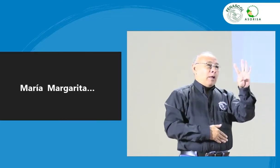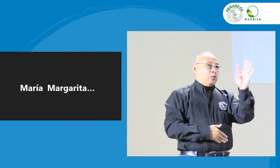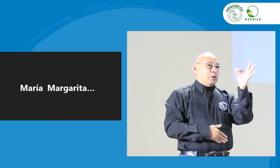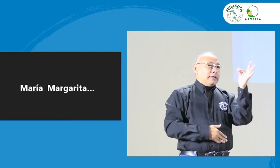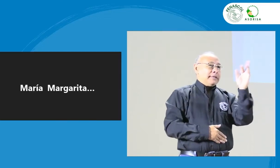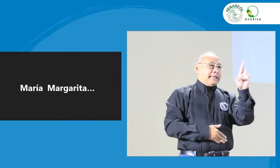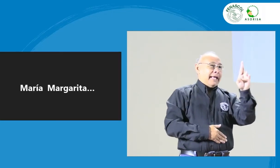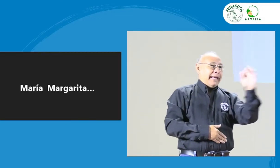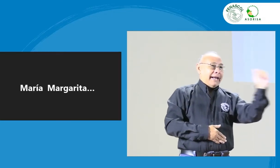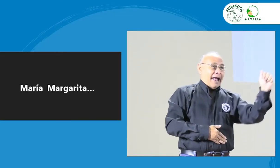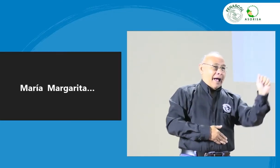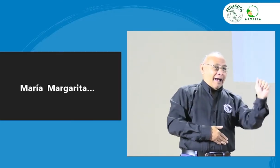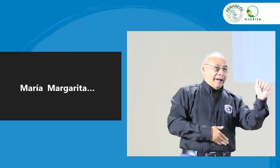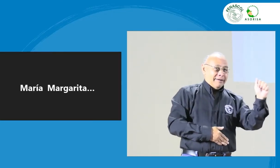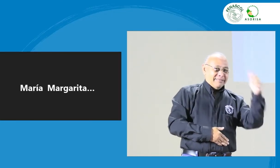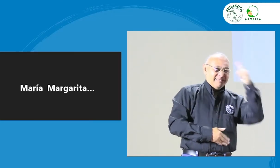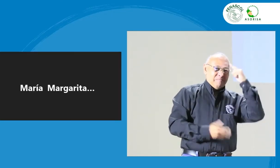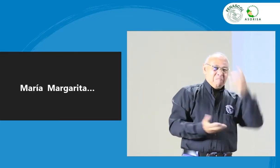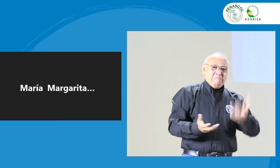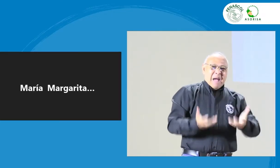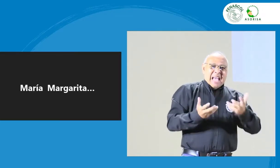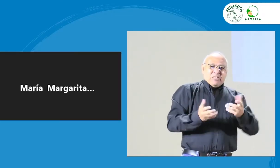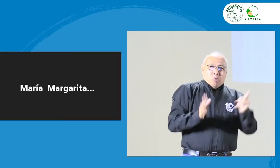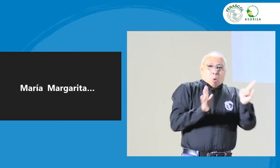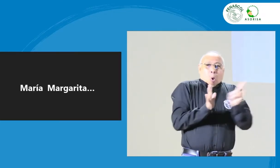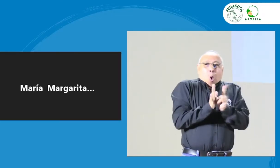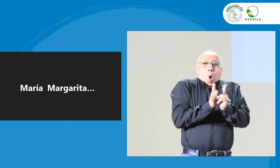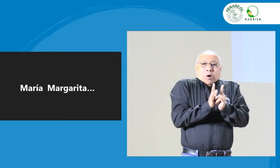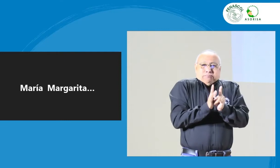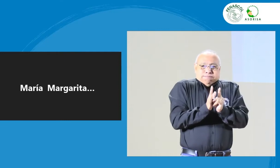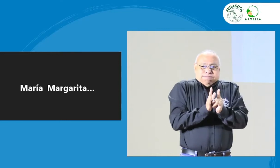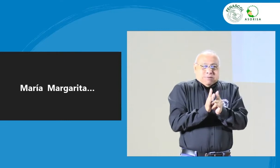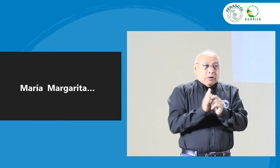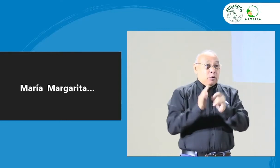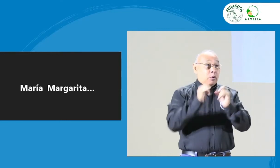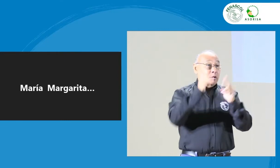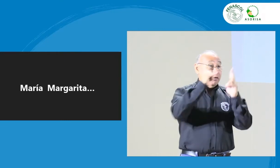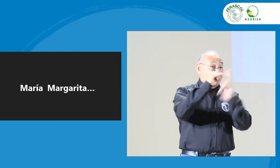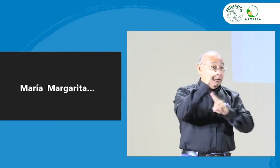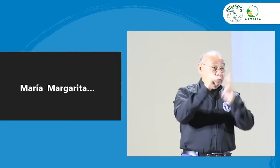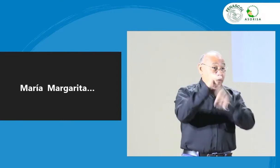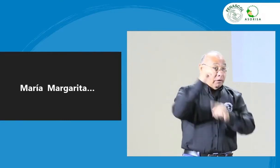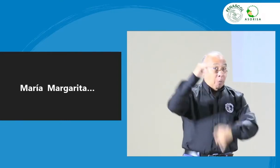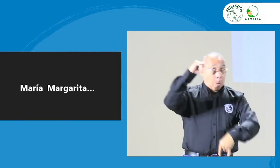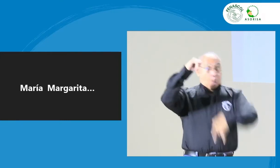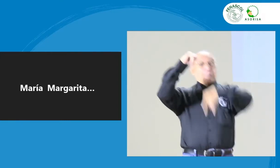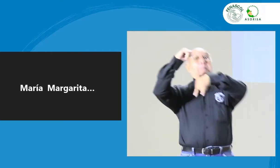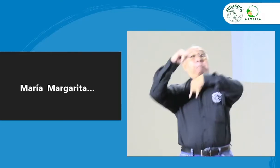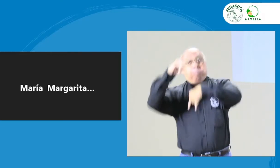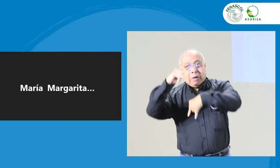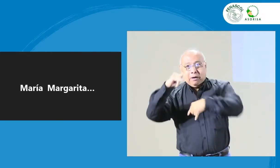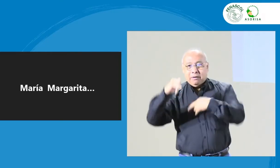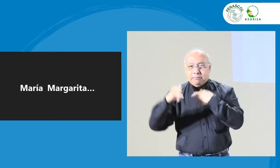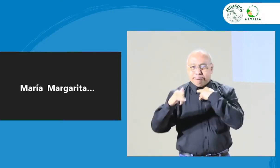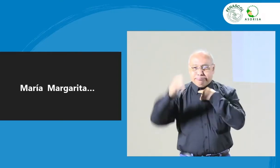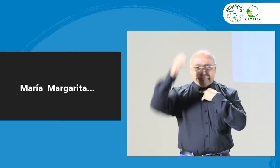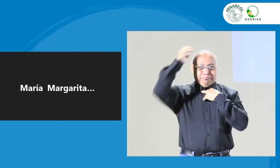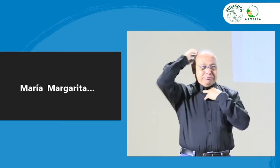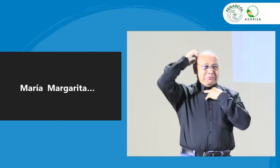ustedes saben que probablemente la capacidad de todas estas jornadas, la grabación, pueden ser